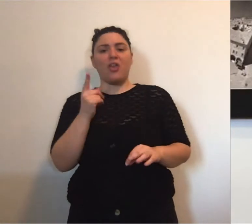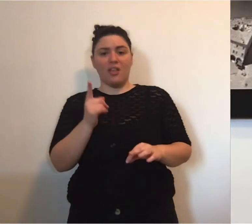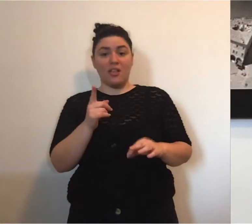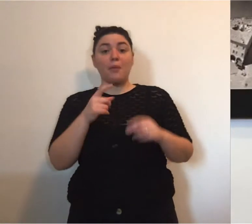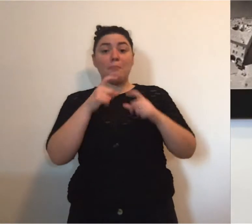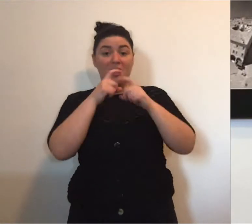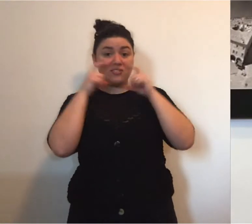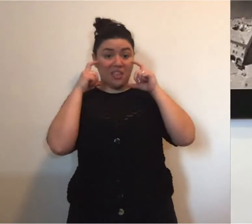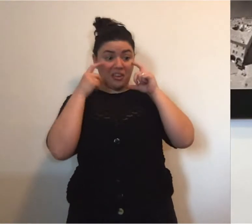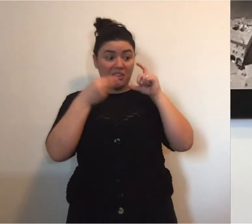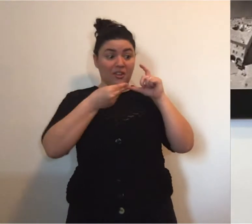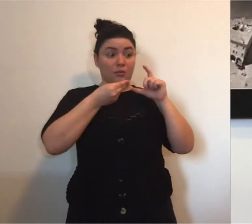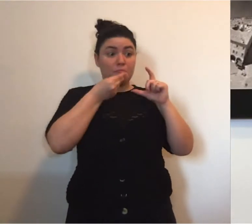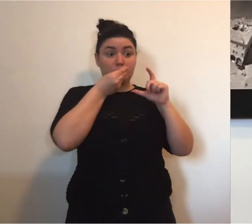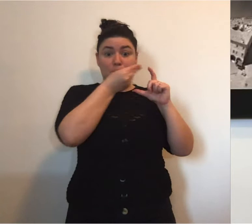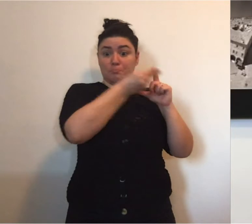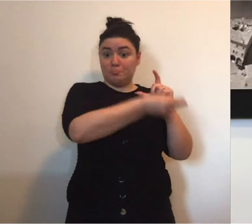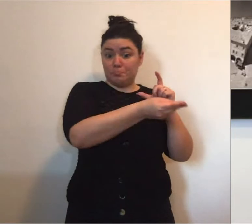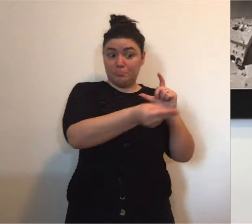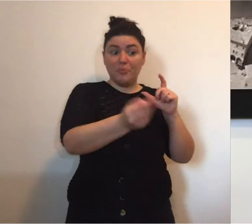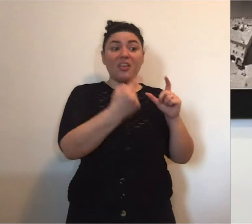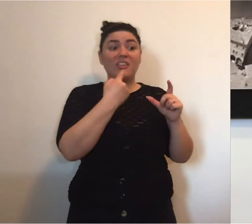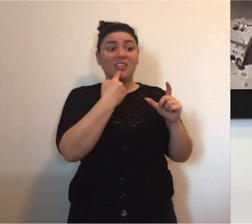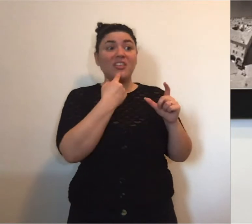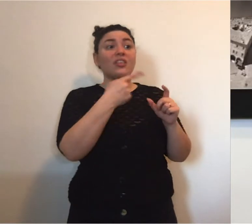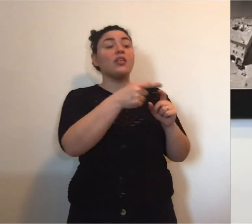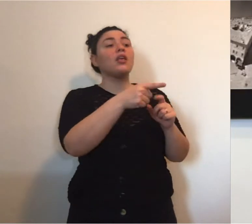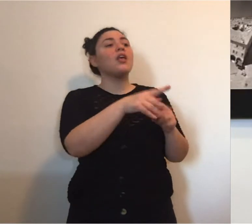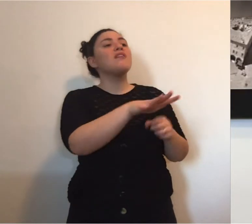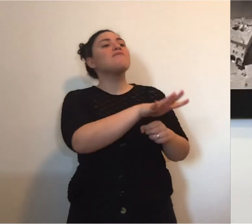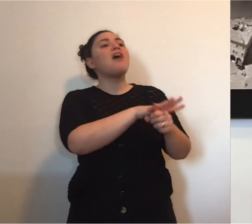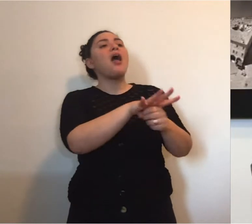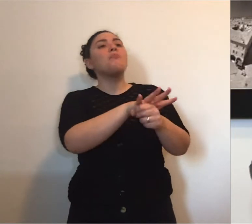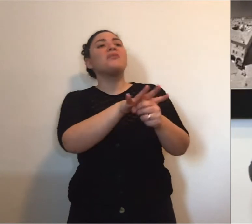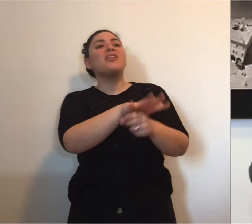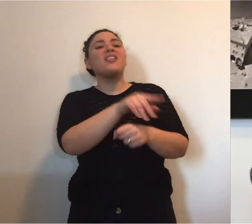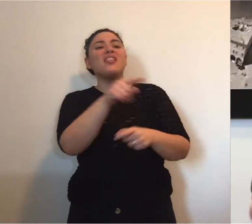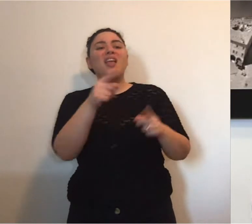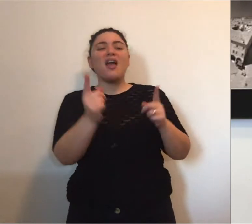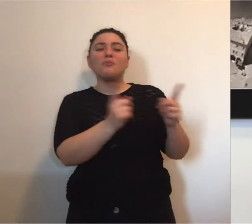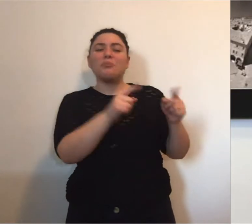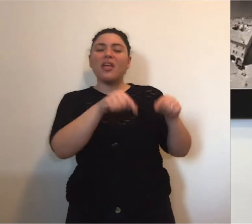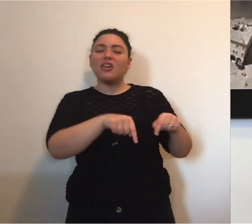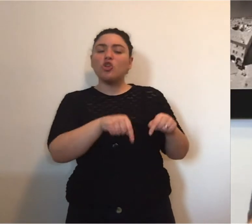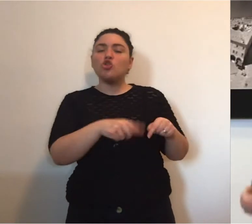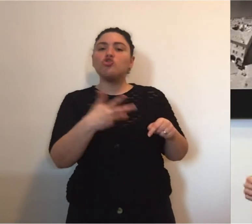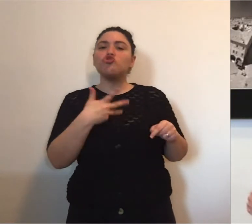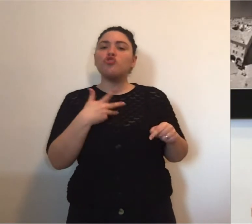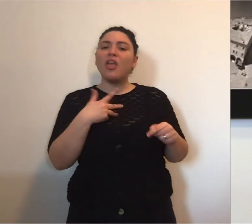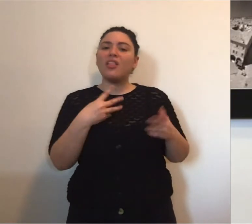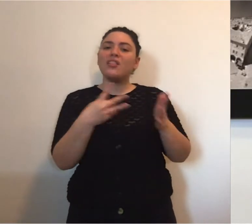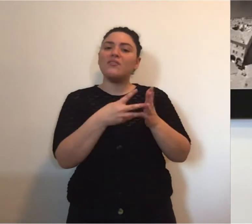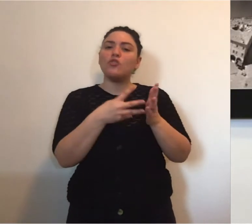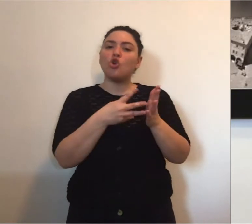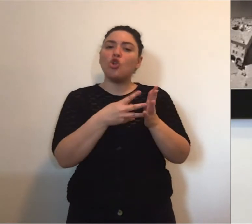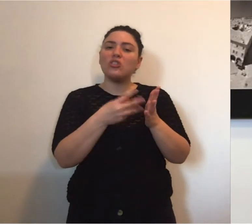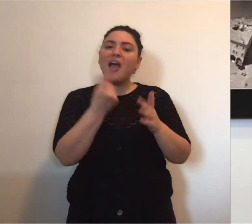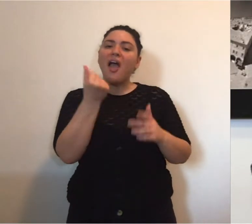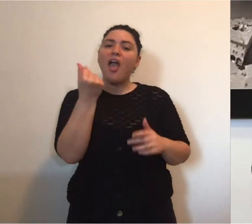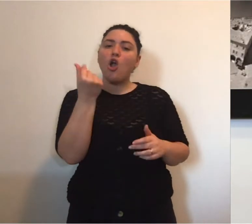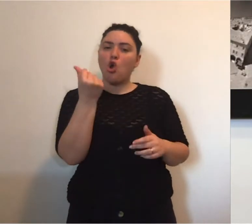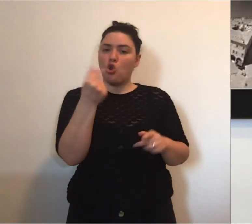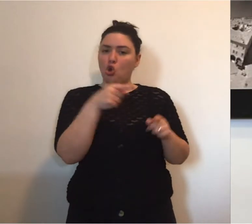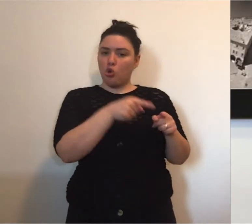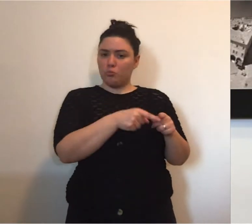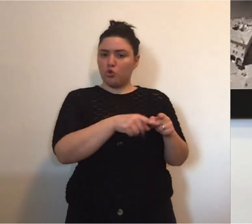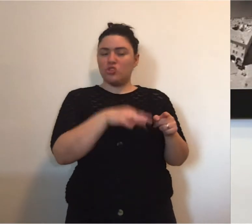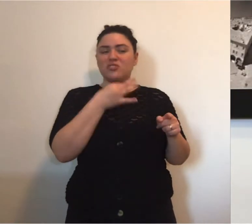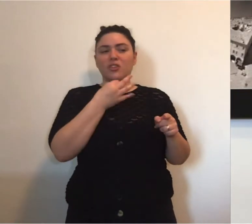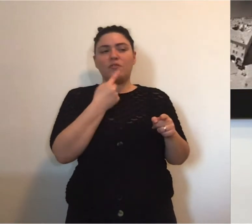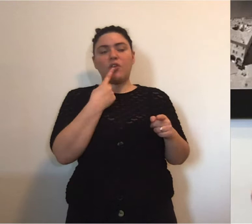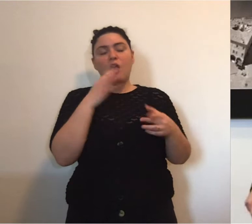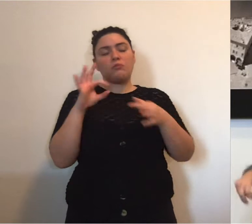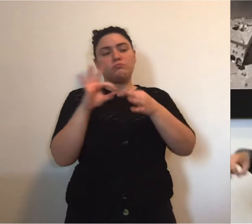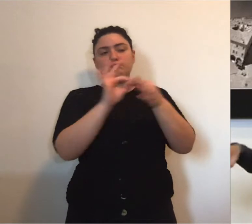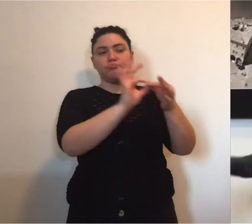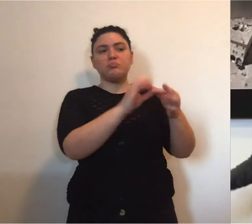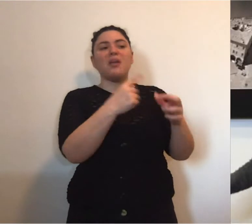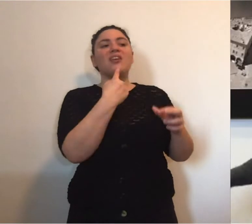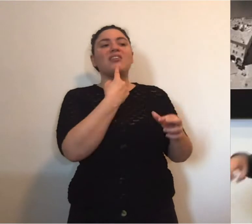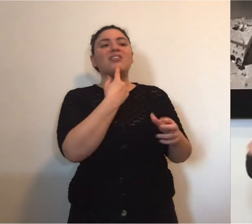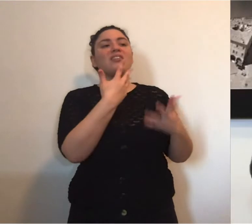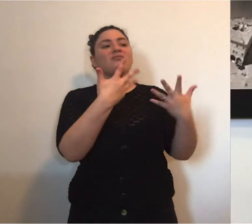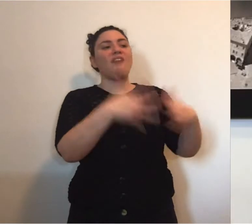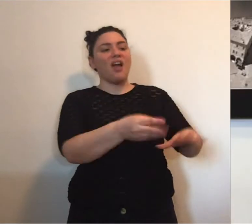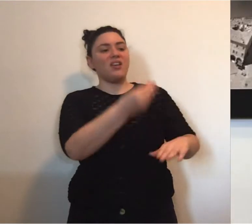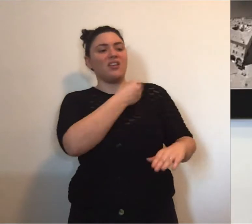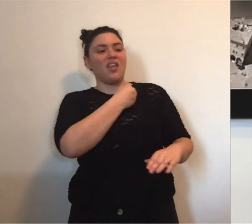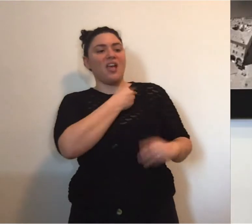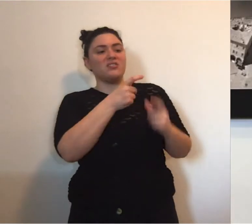mascherine alle fasce che oggi hanno una difficoltà di tipo economico e quindi sostanzialmente quelli che hanno fatto